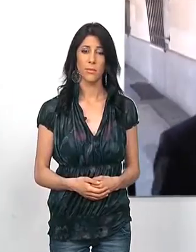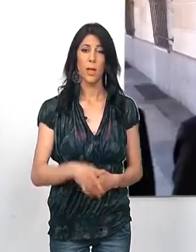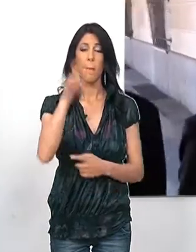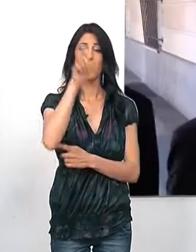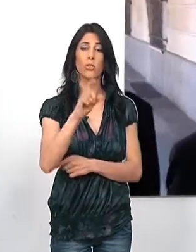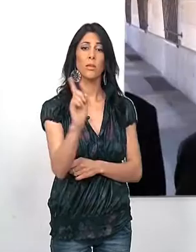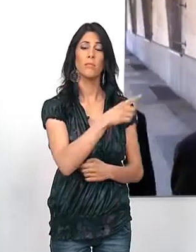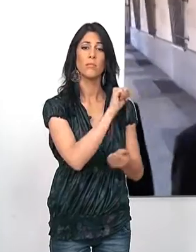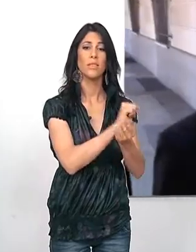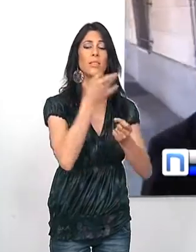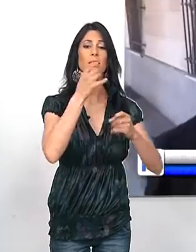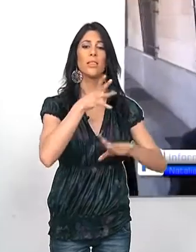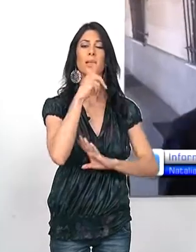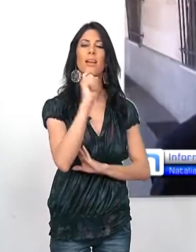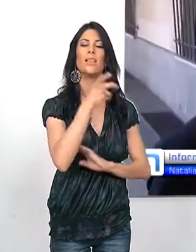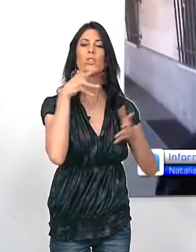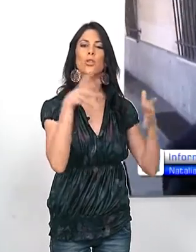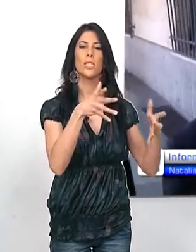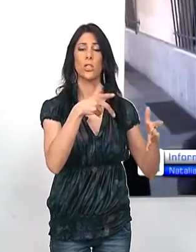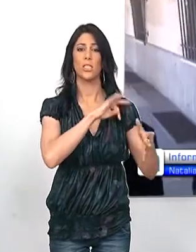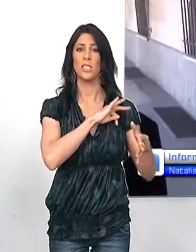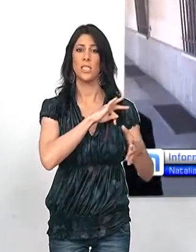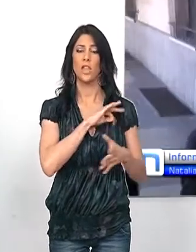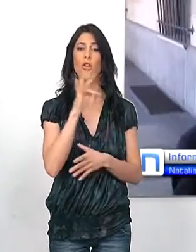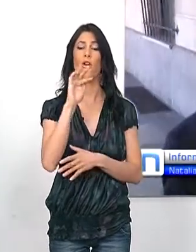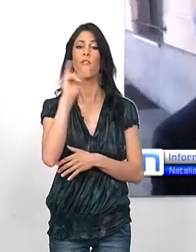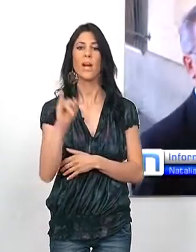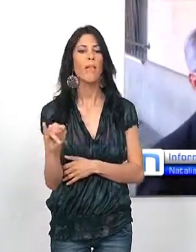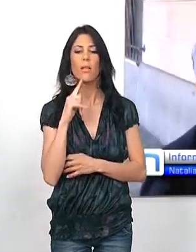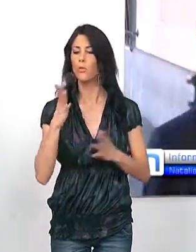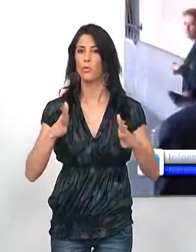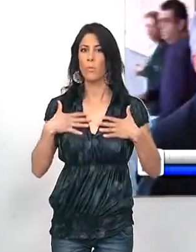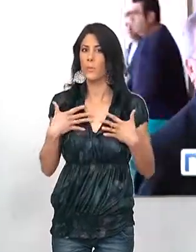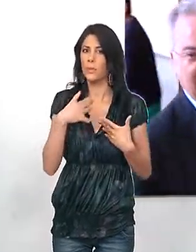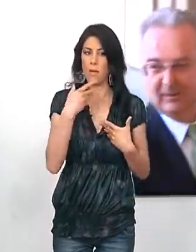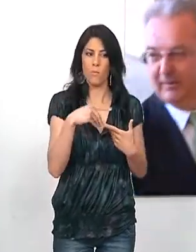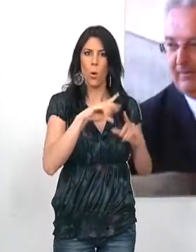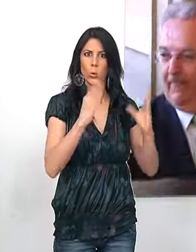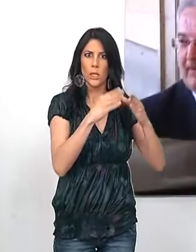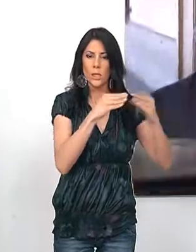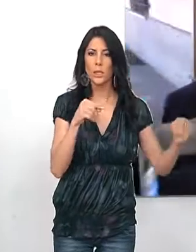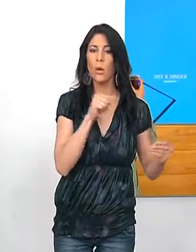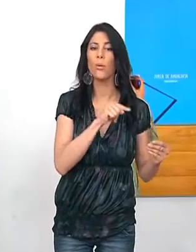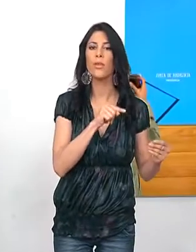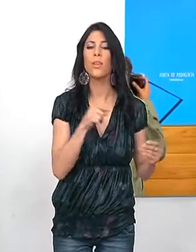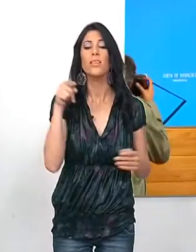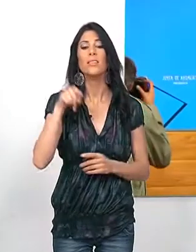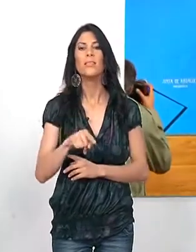El ingreso en prisión del exconsejero de empleo de la Junta, Antonio Fernández, ha pillado por sorpresa a la Junta de Andalucía. Personada en el caso como